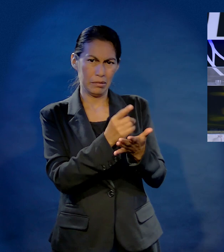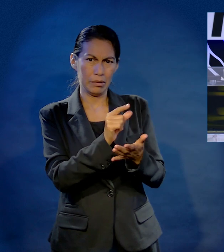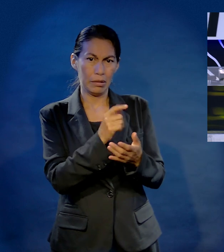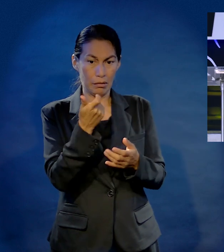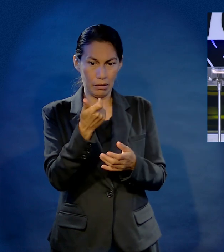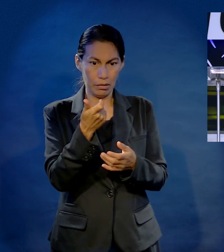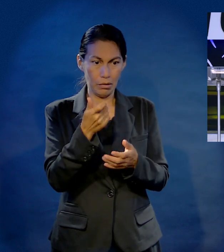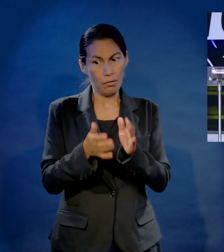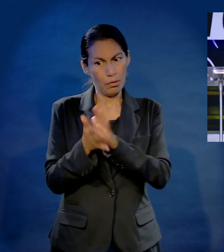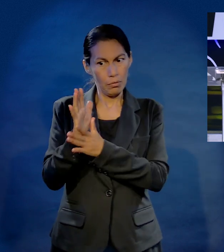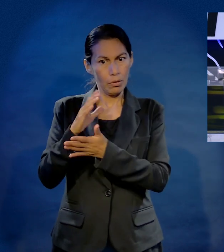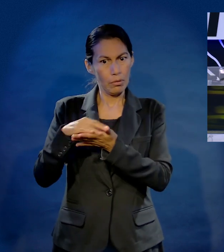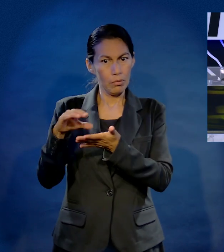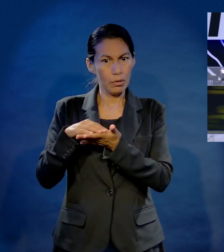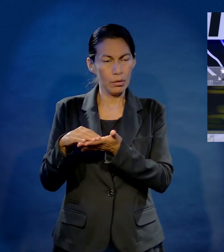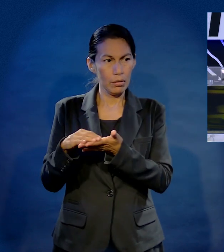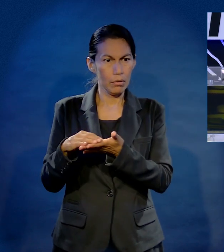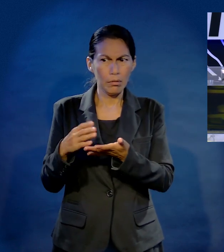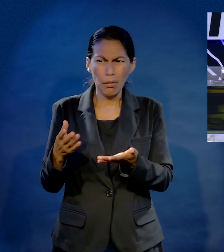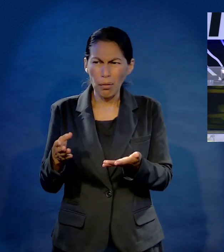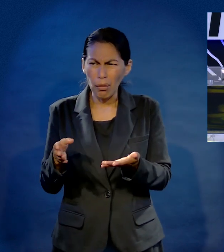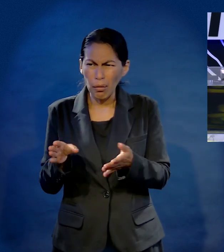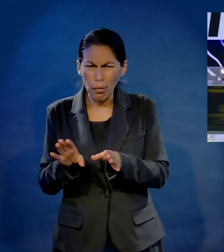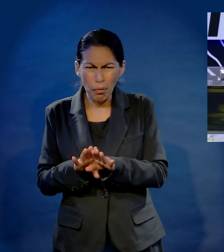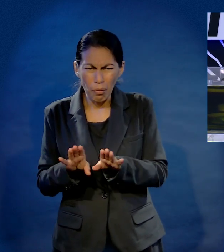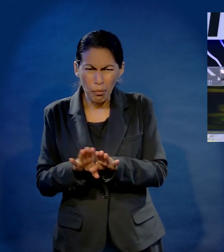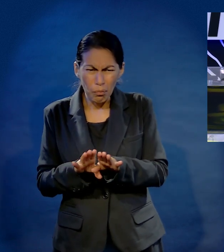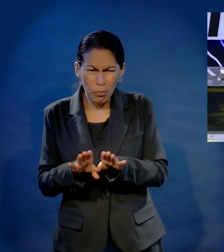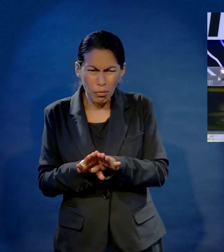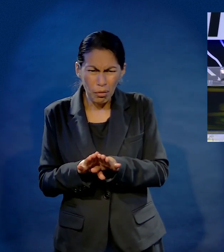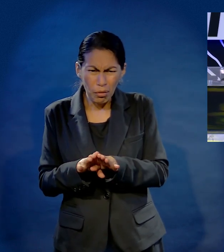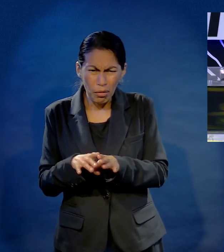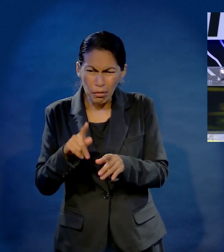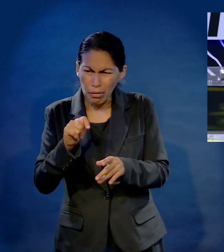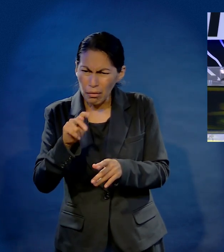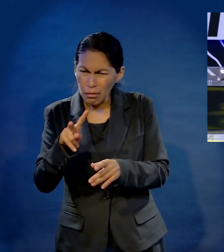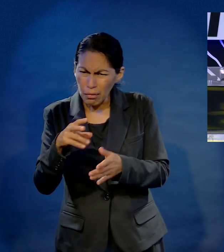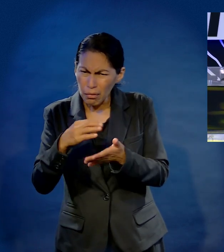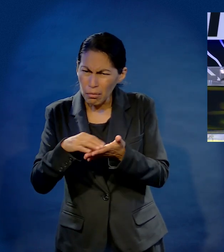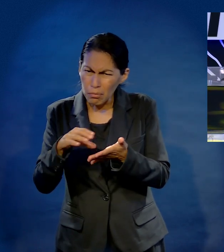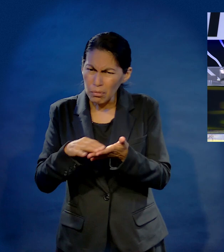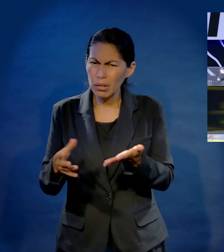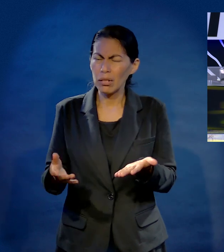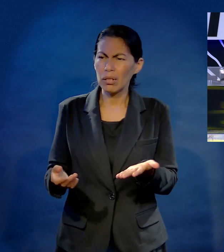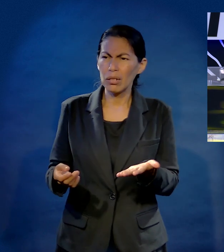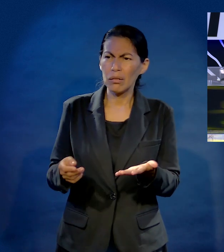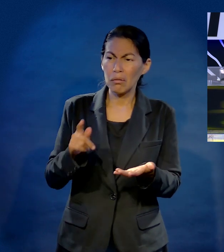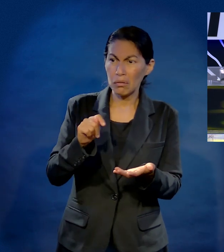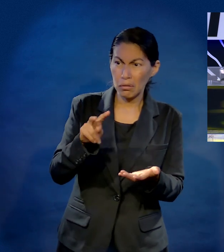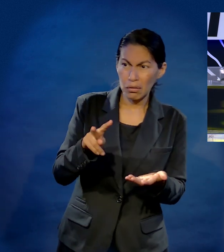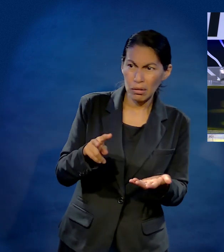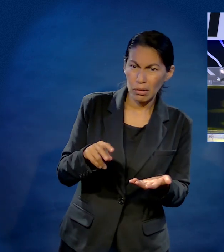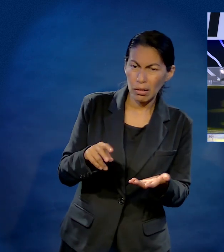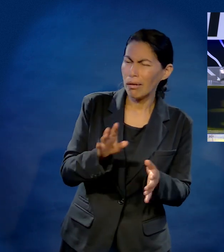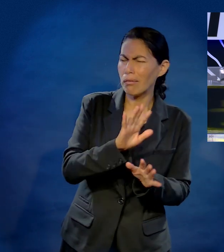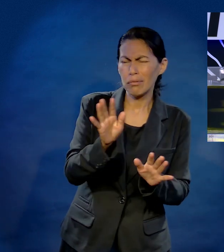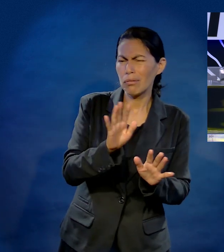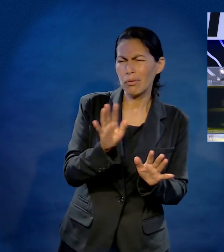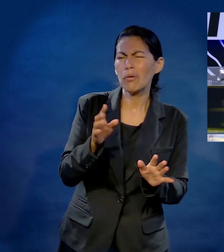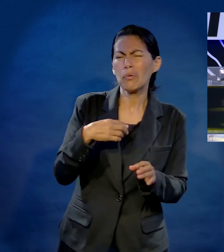Espérame tantito, voy, voy y agarro el dinero y nos vamos a la tienda. Pero, ¿cómo vas a comprar una tele para ver el partido? ¿Y qué tal si México